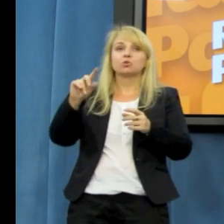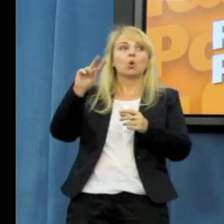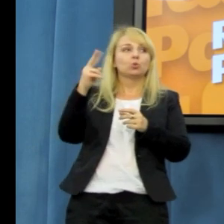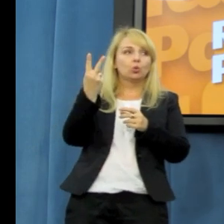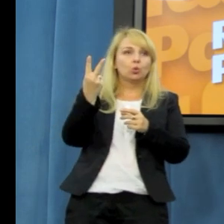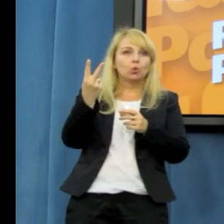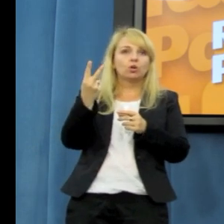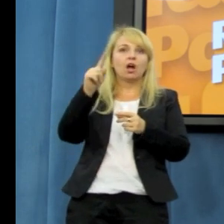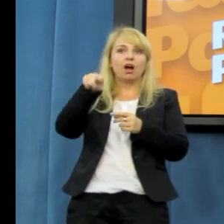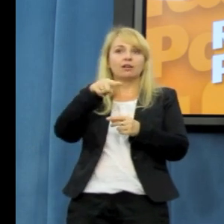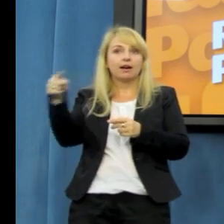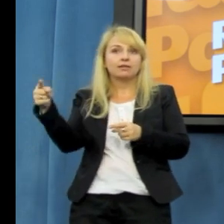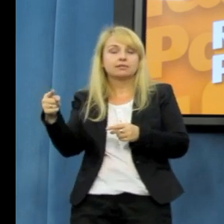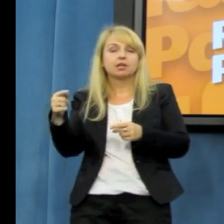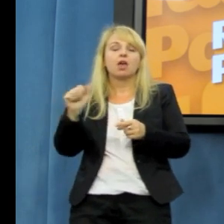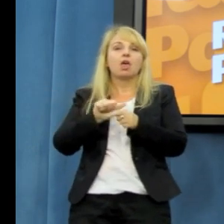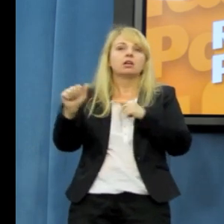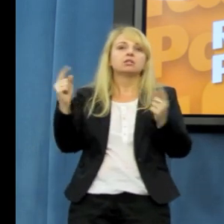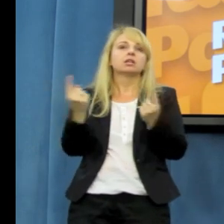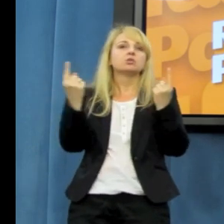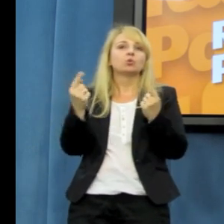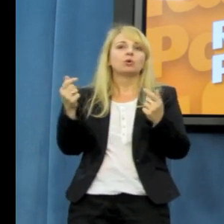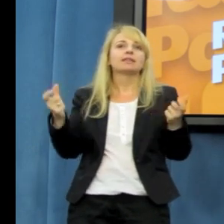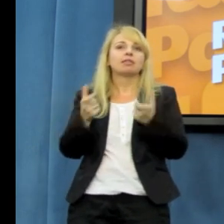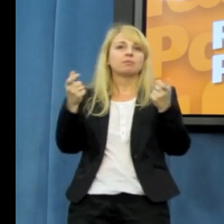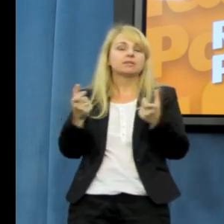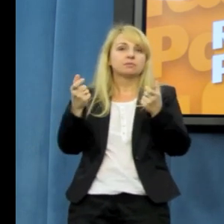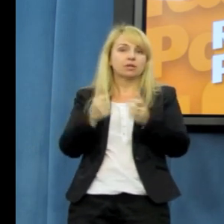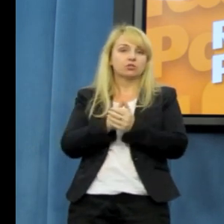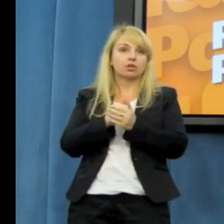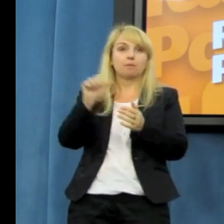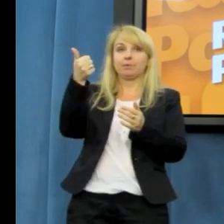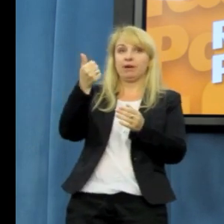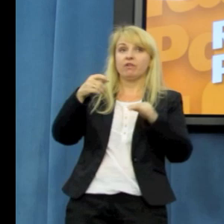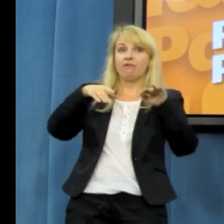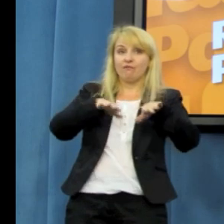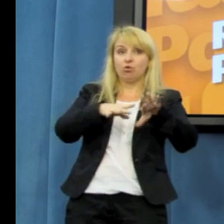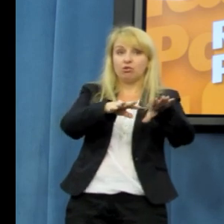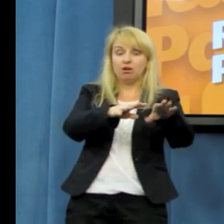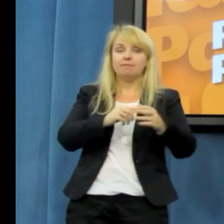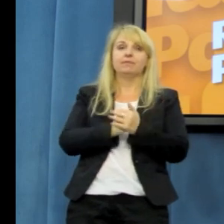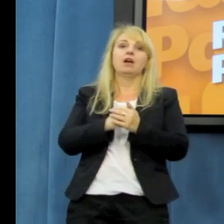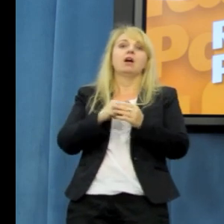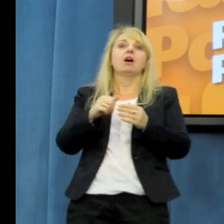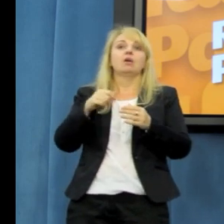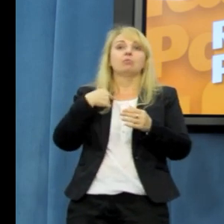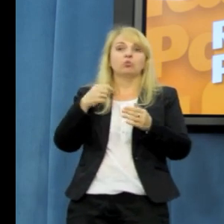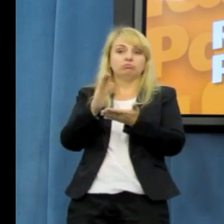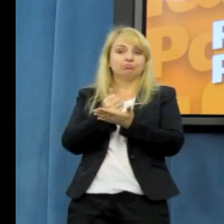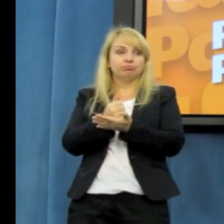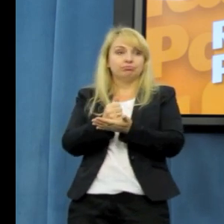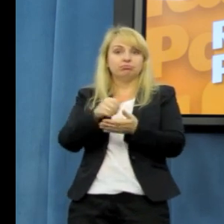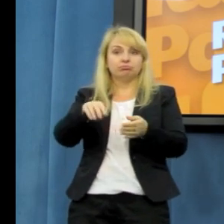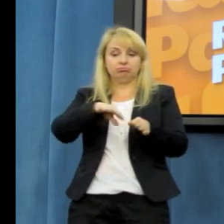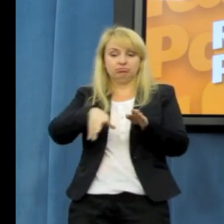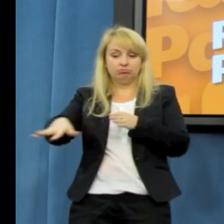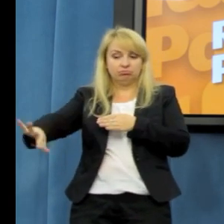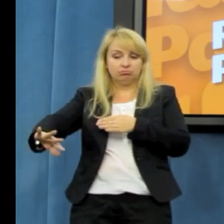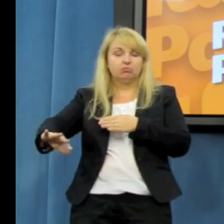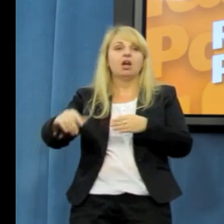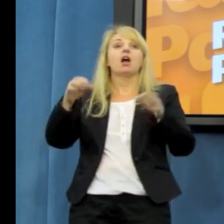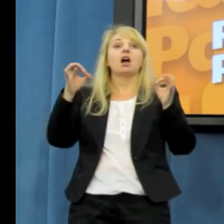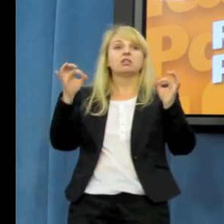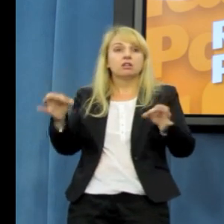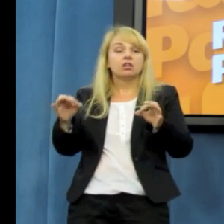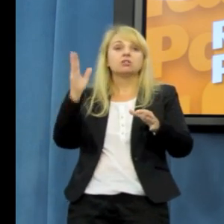sytuacji pod ziemią, będziemy mieli opóźnienia w budowie metra i oczywiście będziemy dodatkowe pieniądze na to wydawać. Nasze